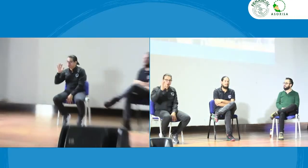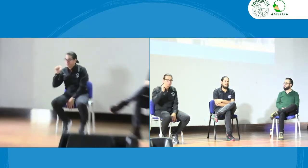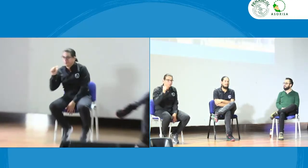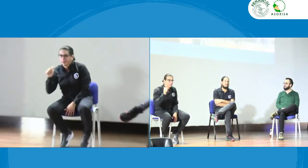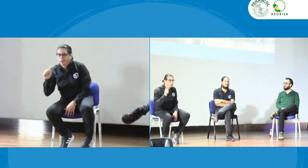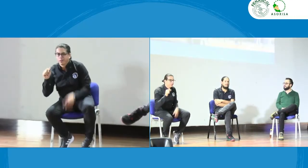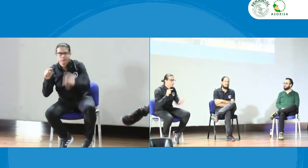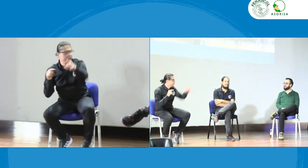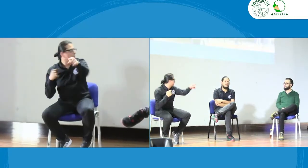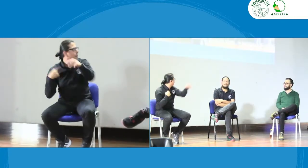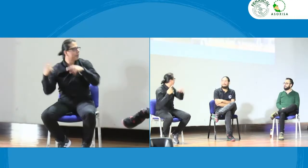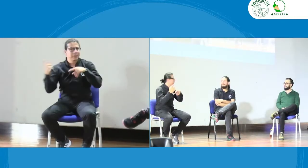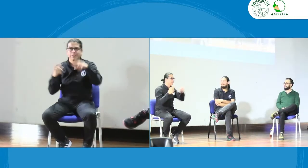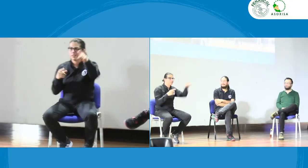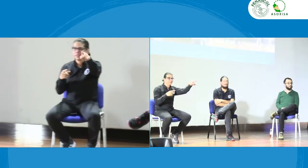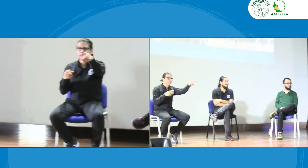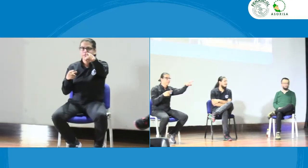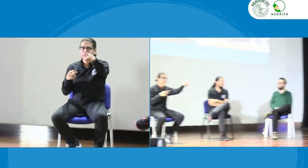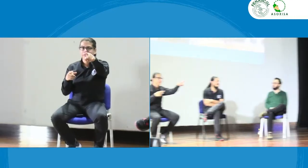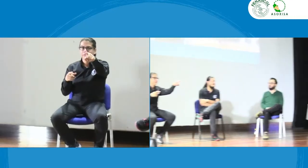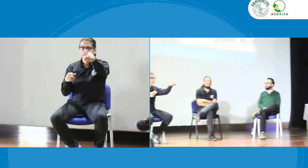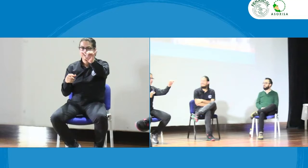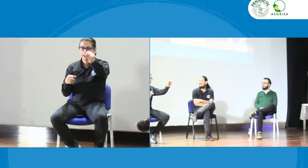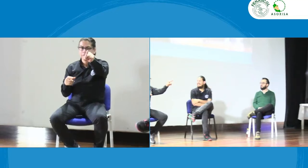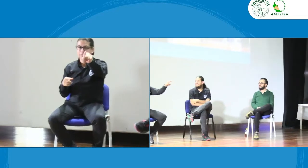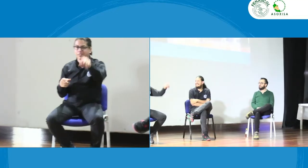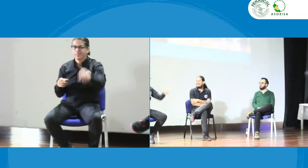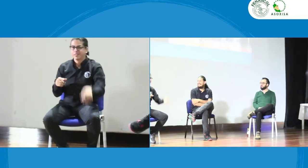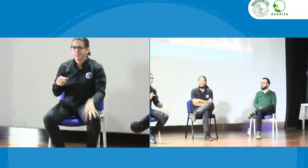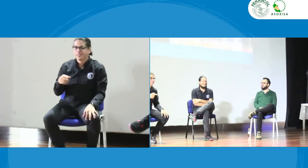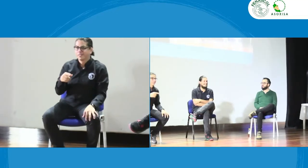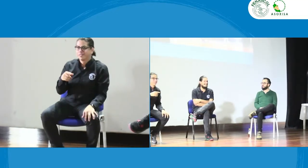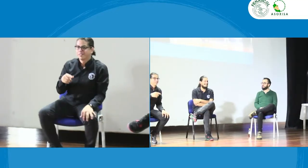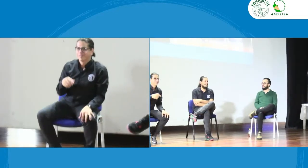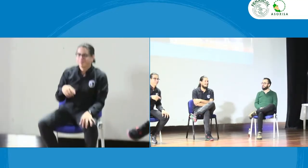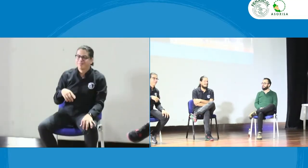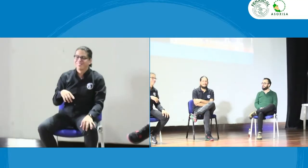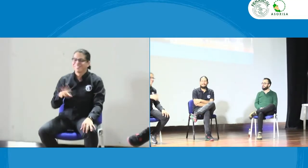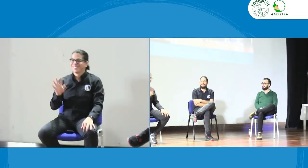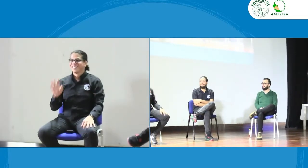bueno Lina hola en qué cámara estoy ok